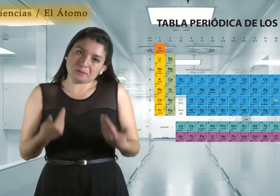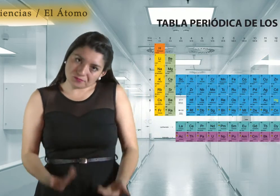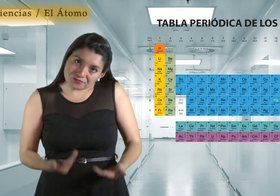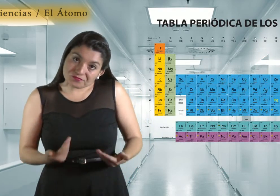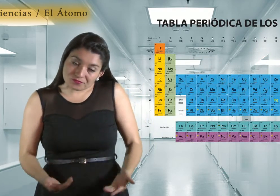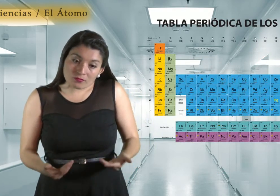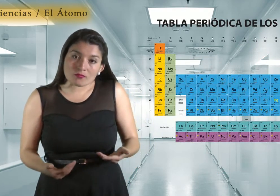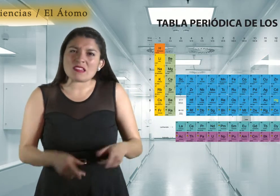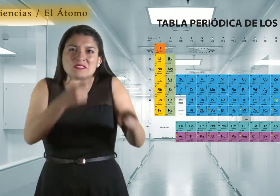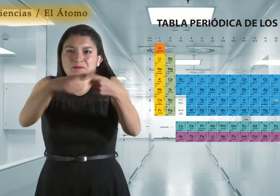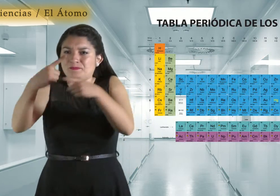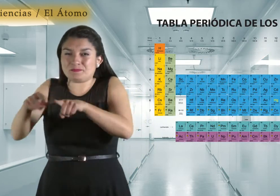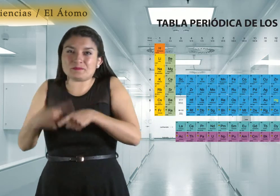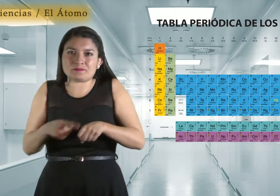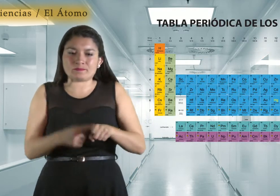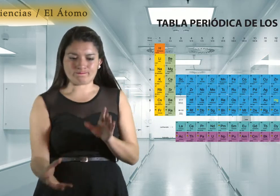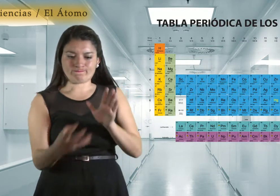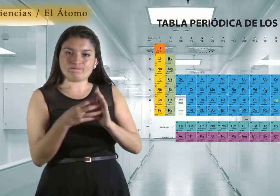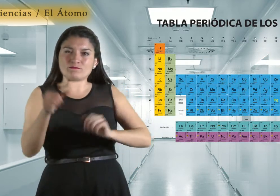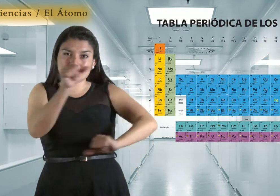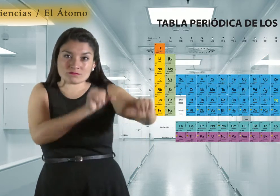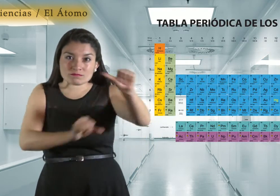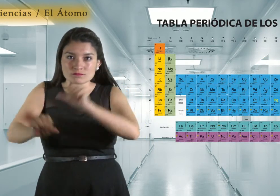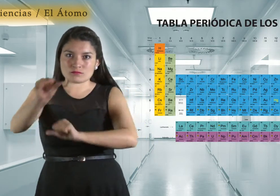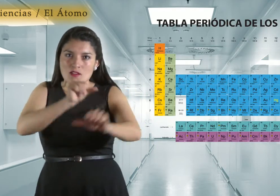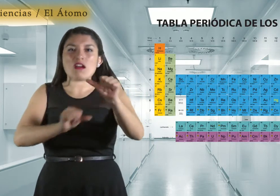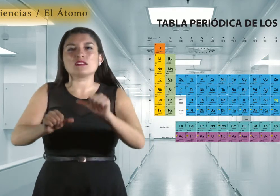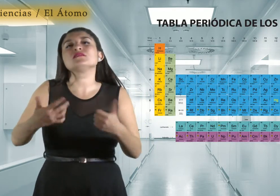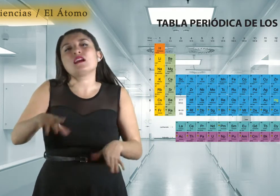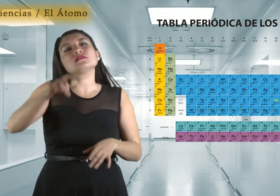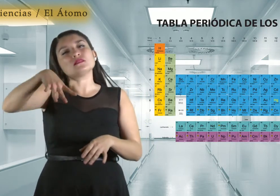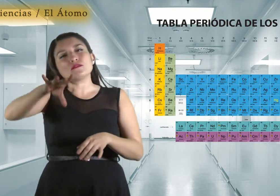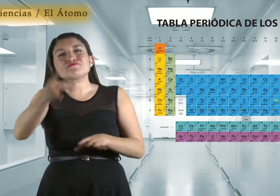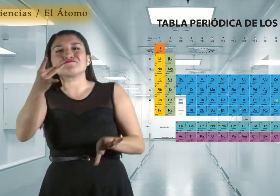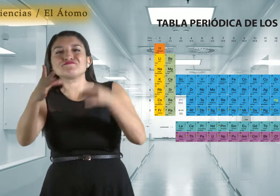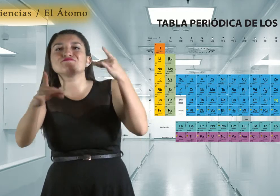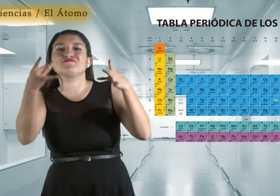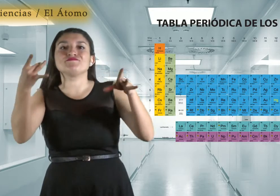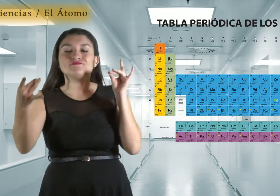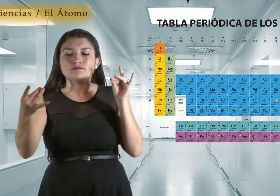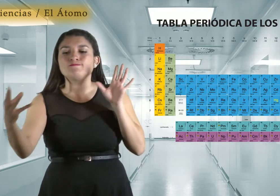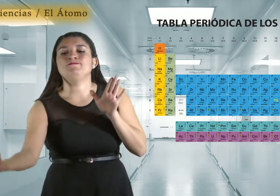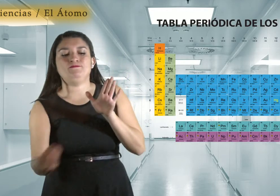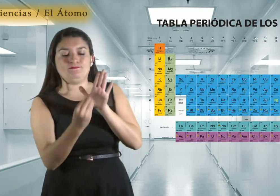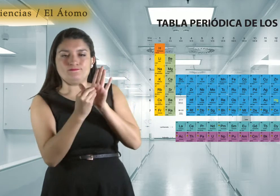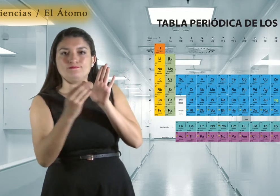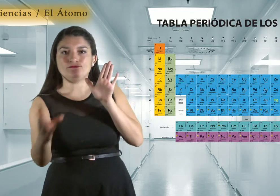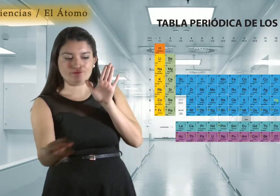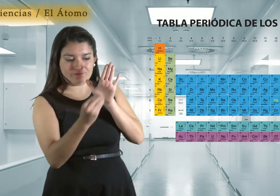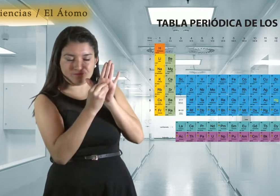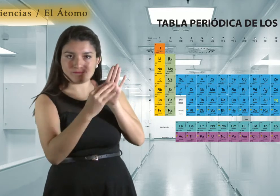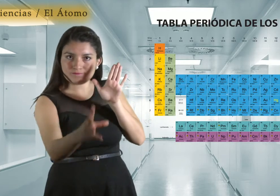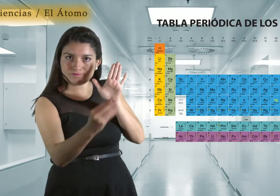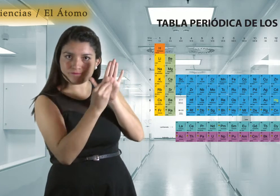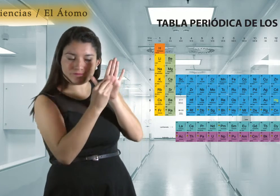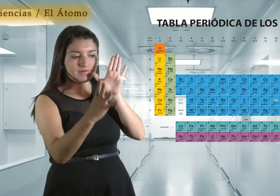Actualmente, todos los elementos químicos que se conocen se ordenan en la tabla periódica según las características que poseen.